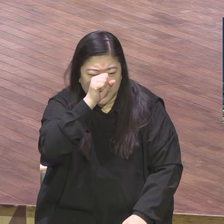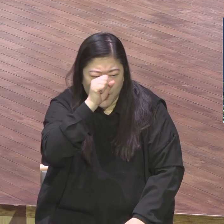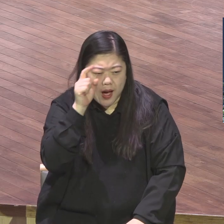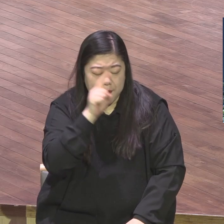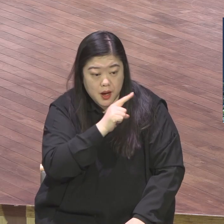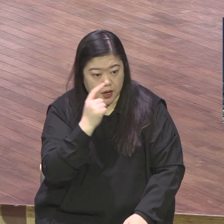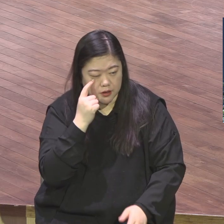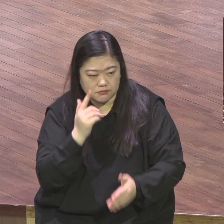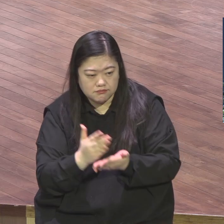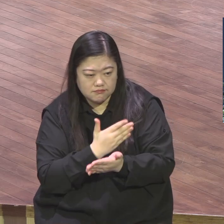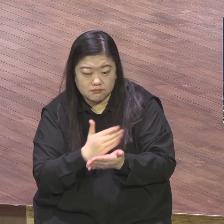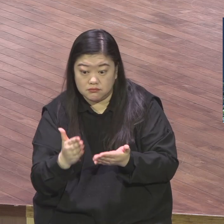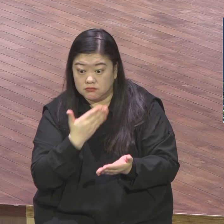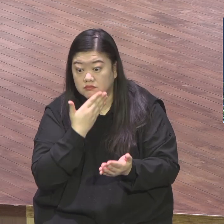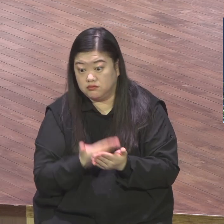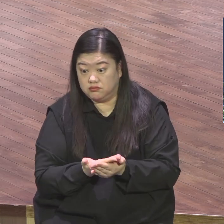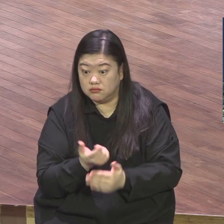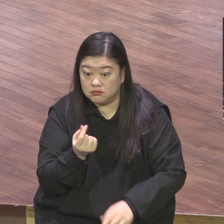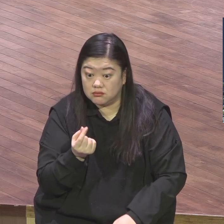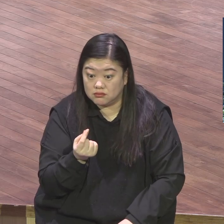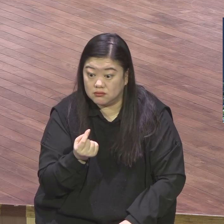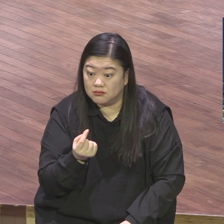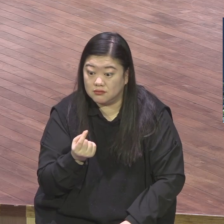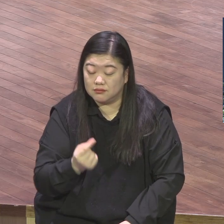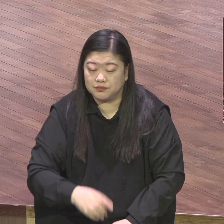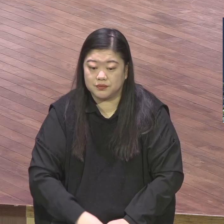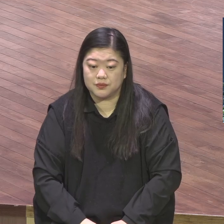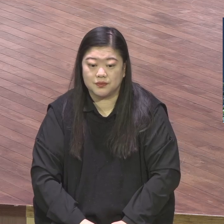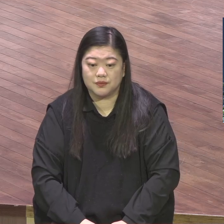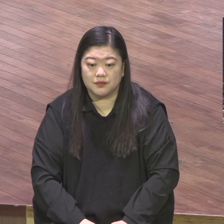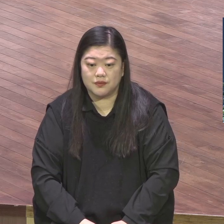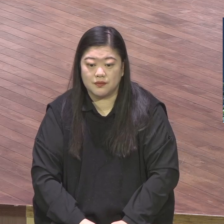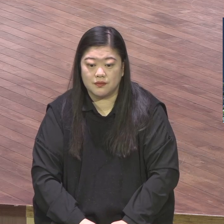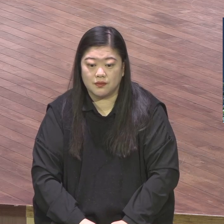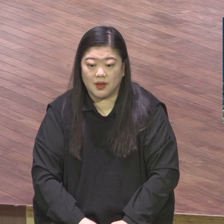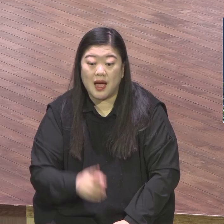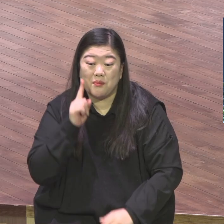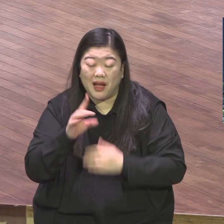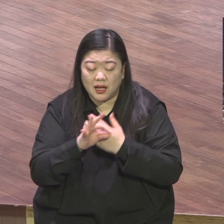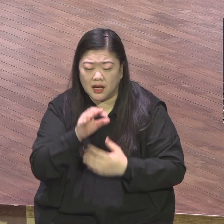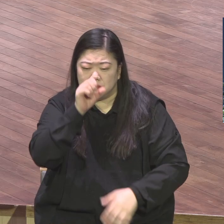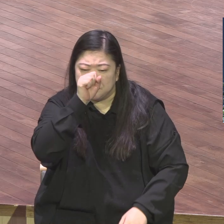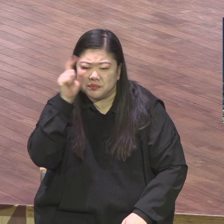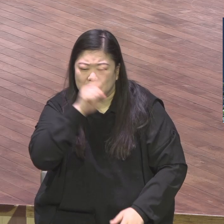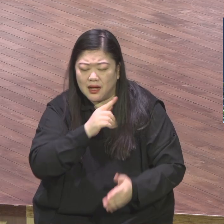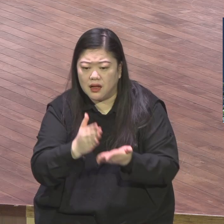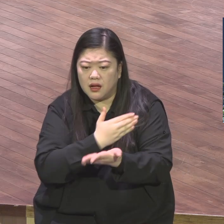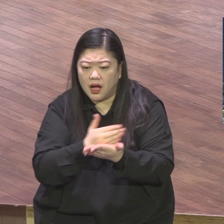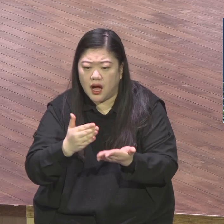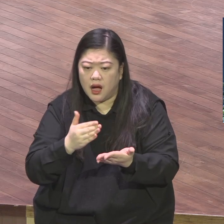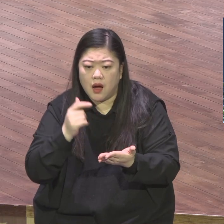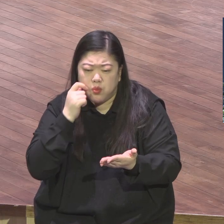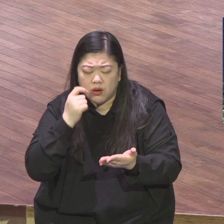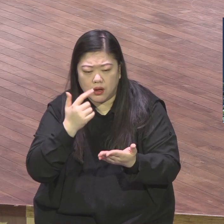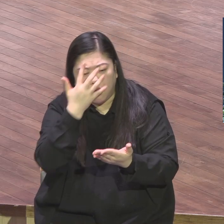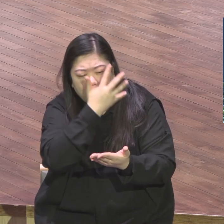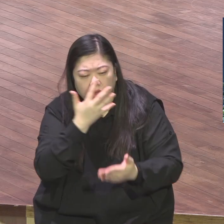능력 이게 중요한 말이거든요 선한 것을 분별하지 못해요 악한 것을 악한 것인지 선한 것인지